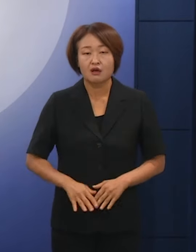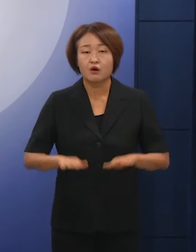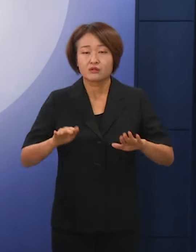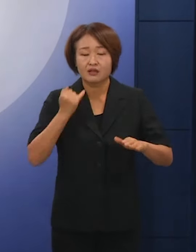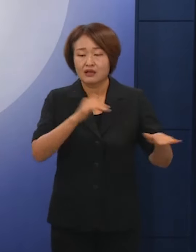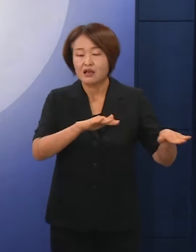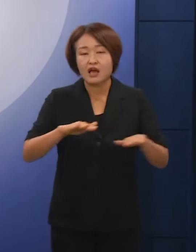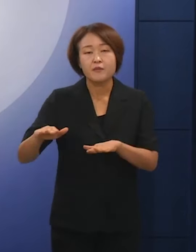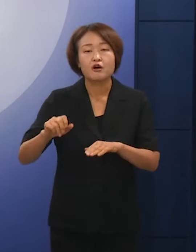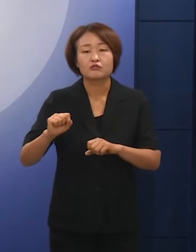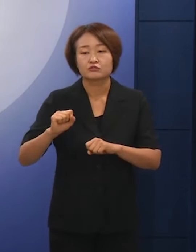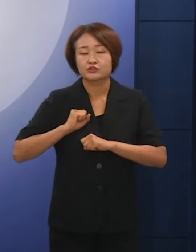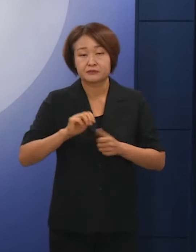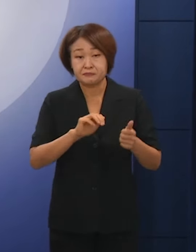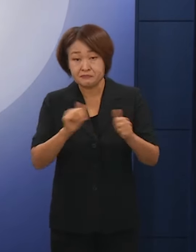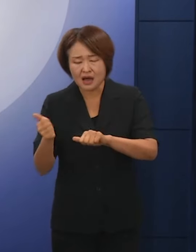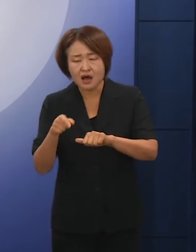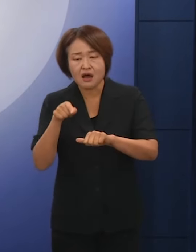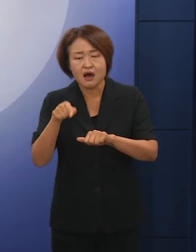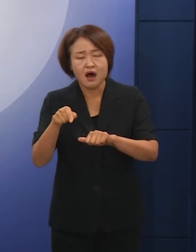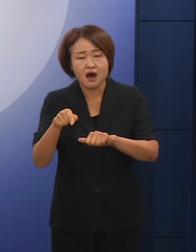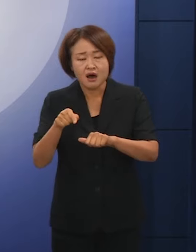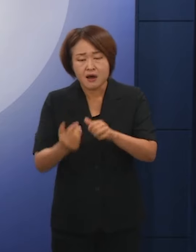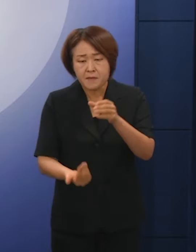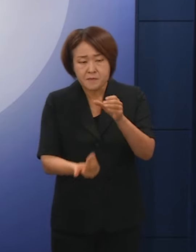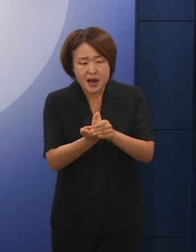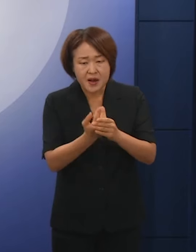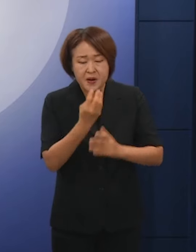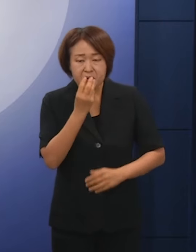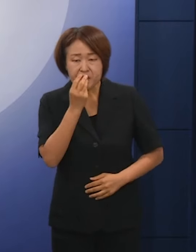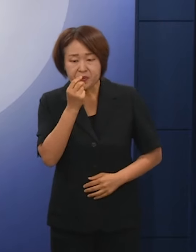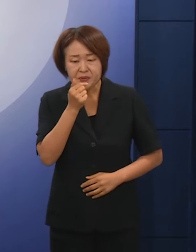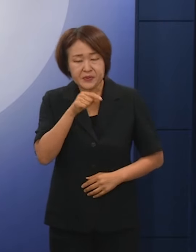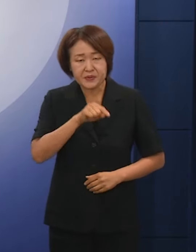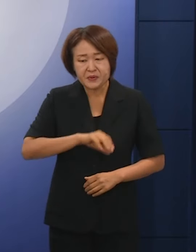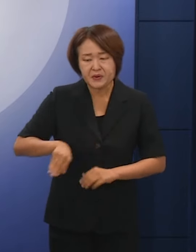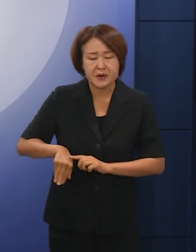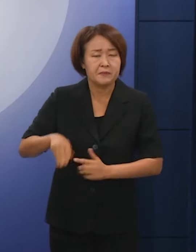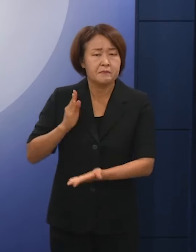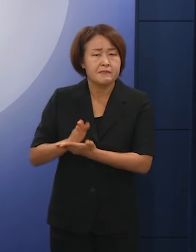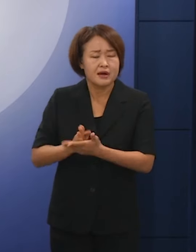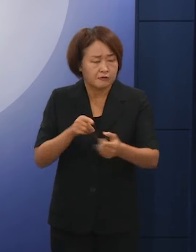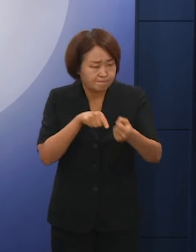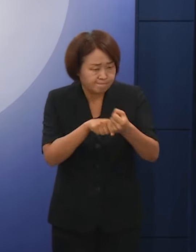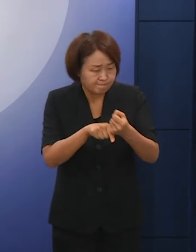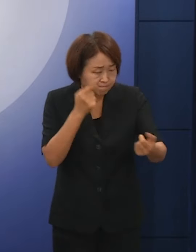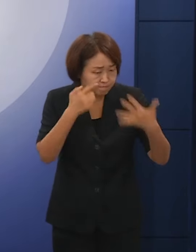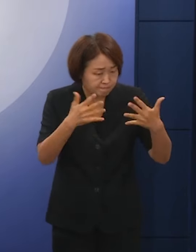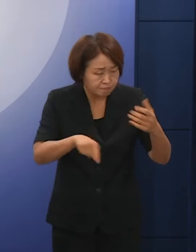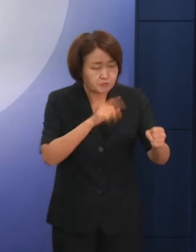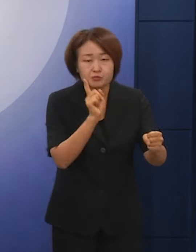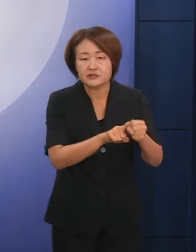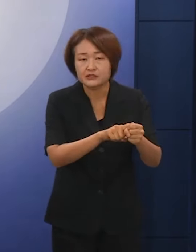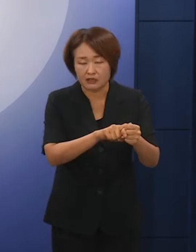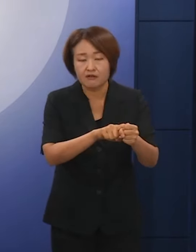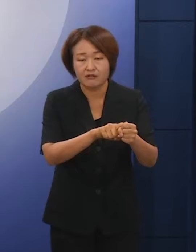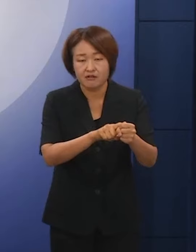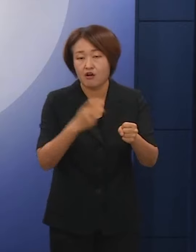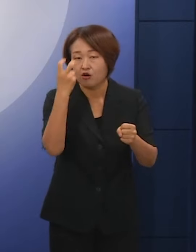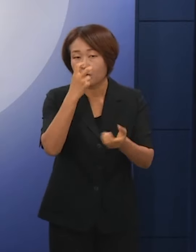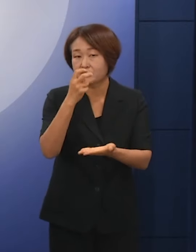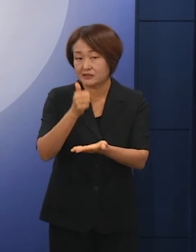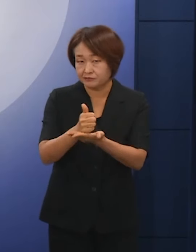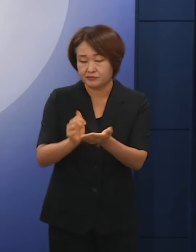수사방해 및 사건 은폐 등의 진상규명을 위한 특별검사의 임명 등에 관한 법률안에